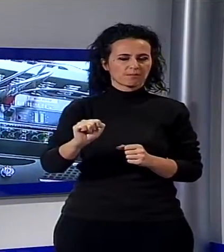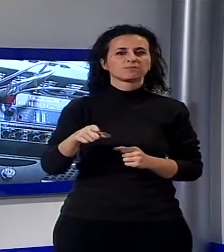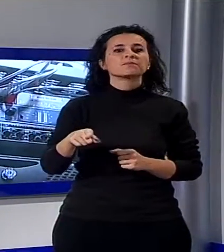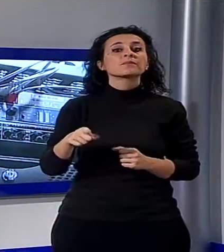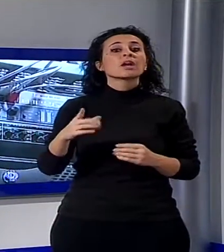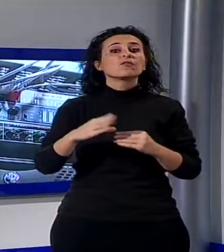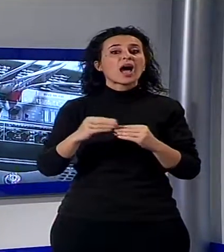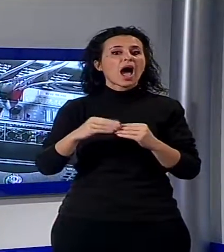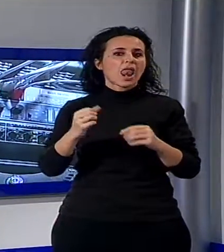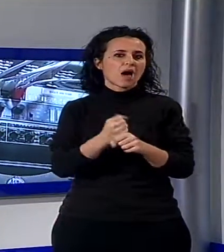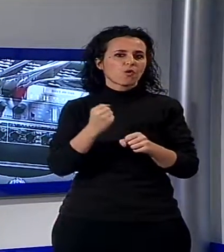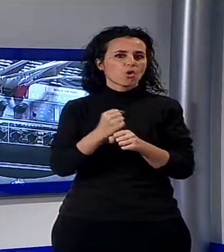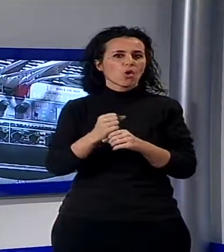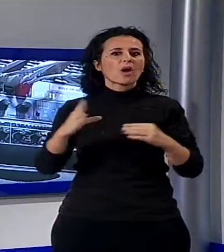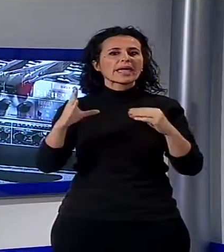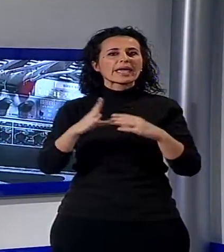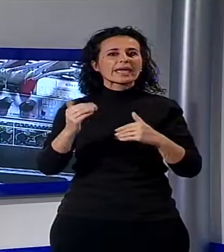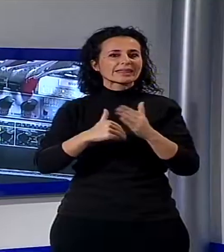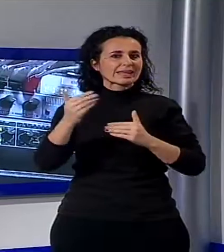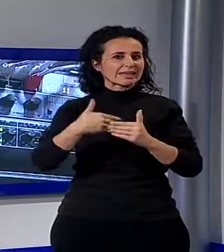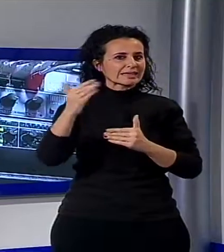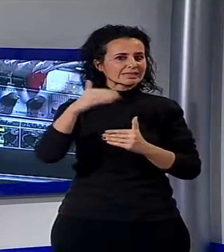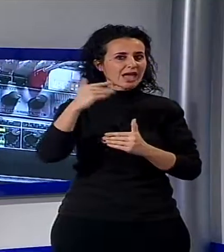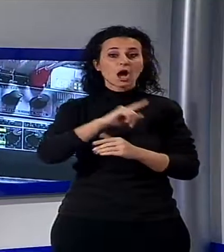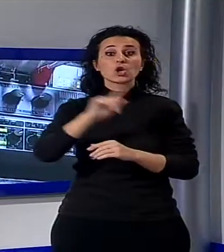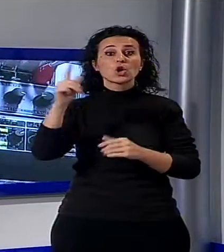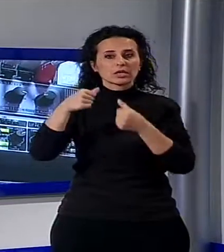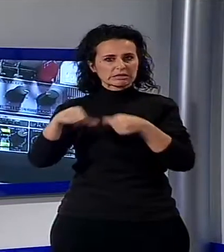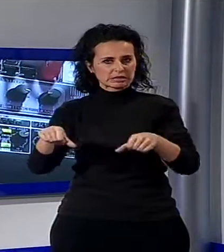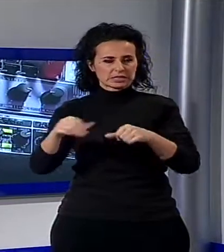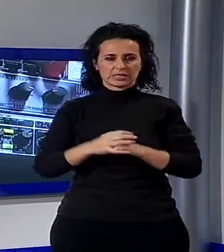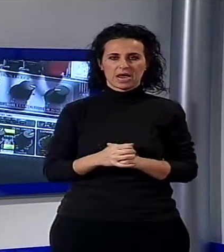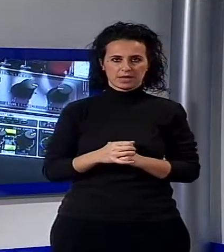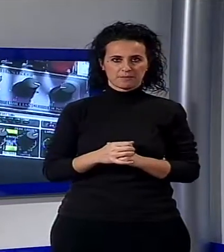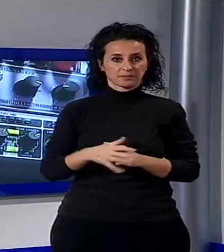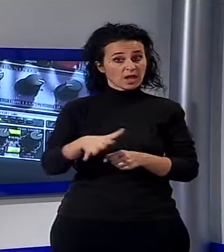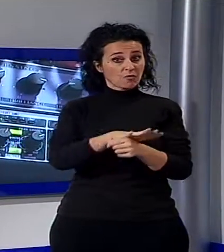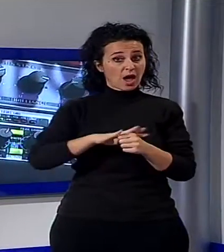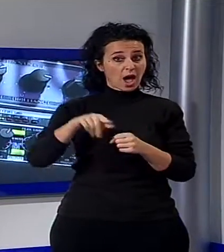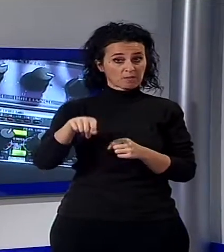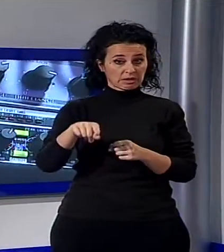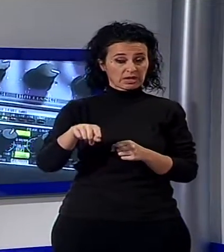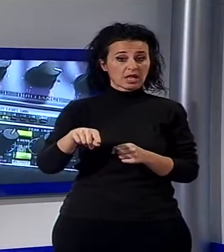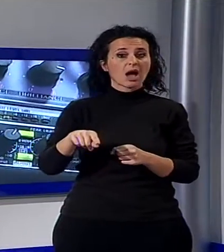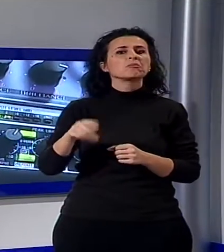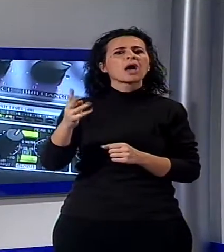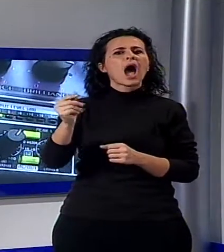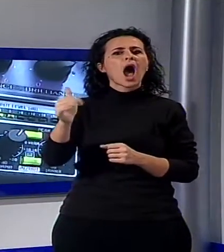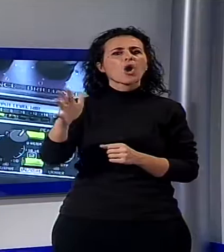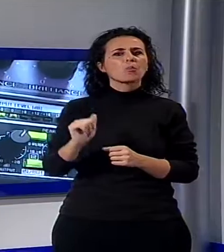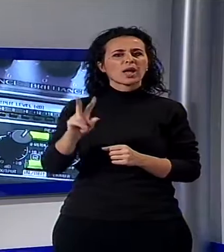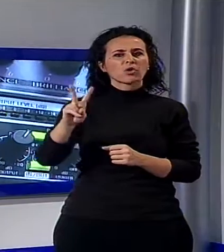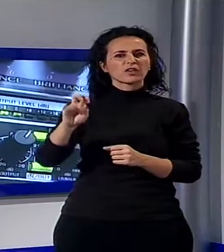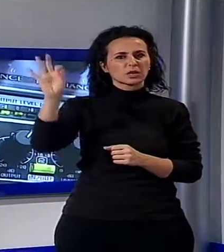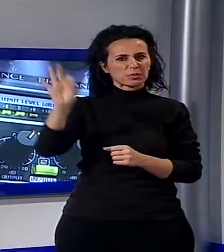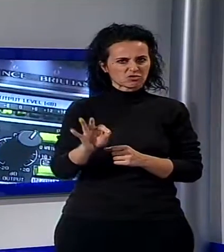nell'edilizia non residenziale. A seguito dell'operazione di aumento di capitale sociale, la famiglia Del Pistoia acquisisce il 20% di